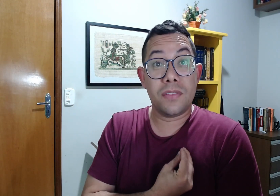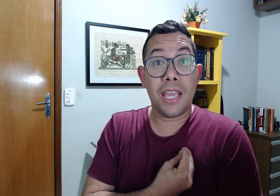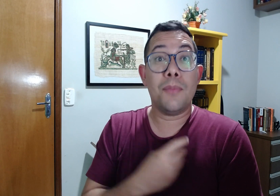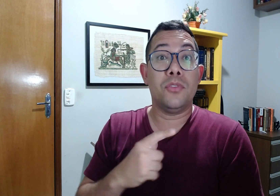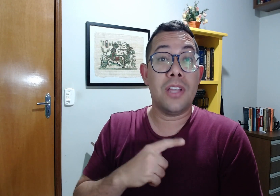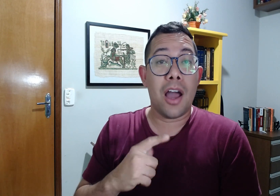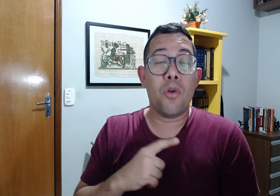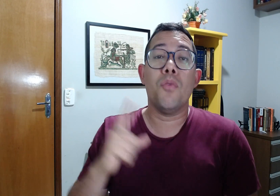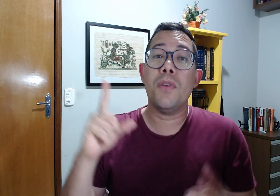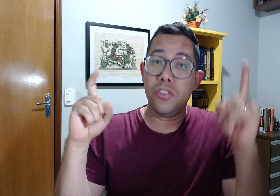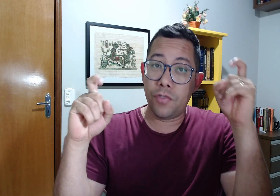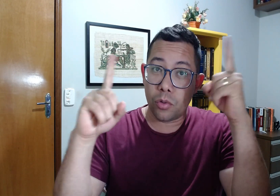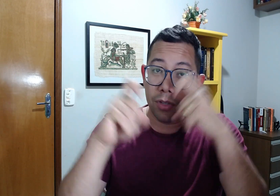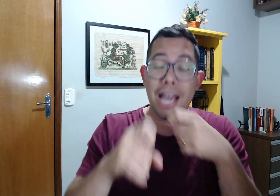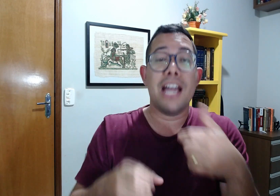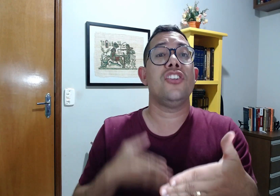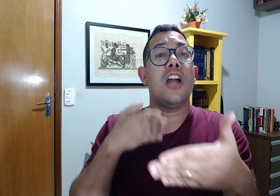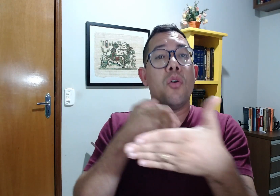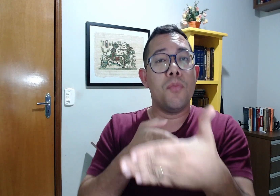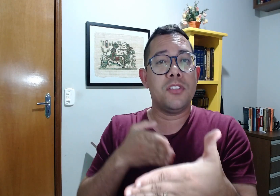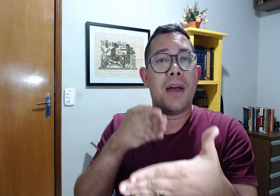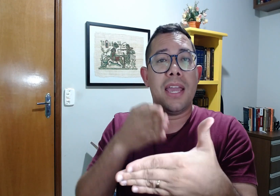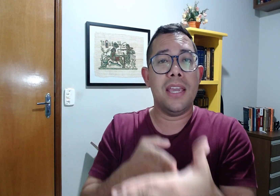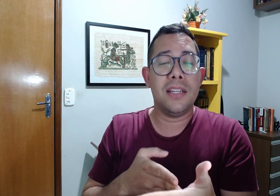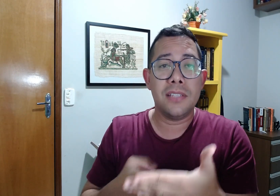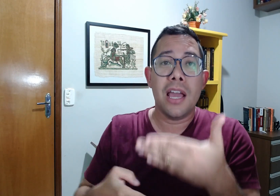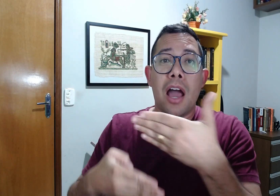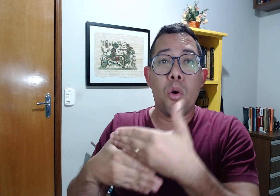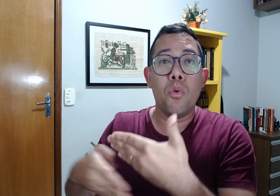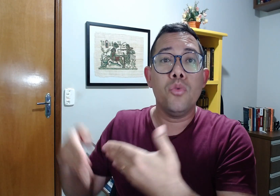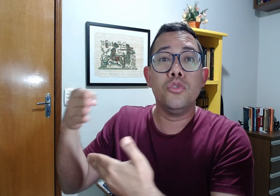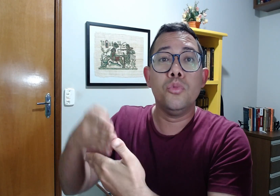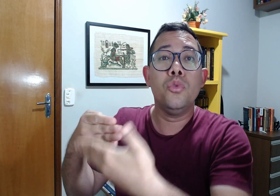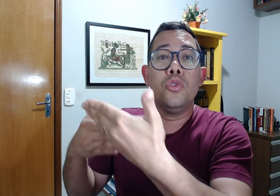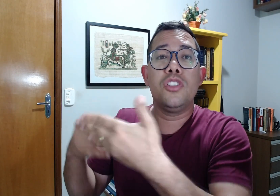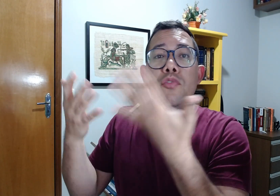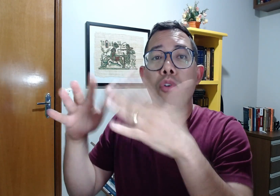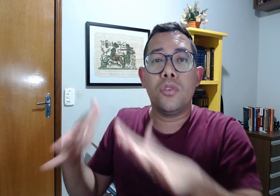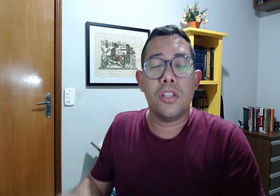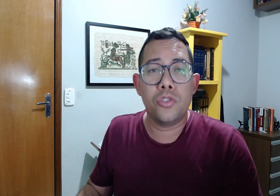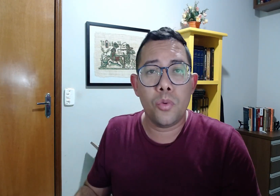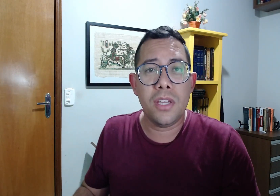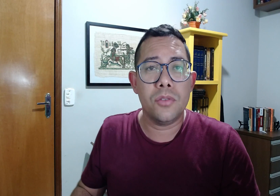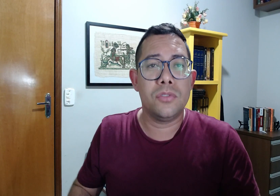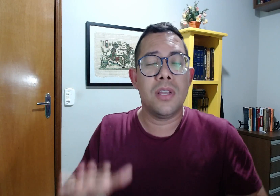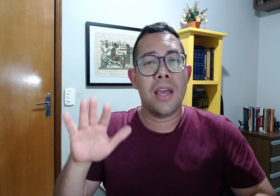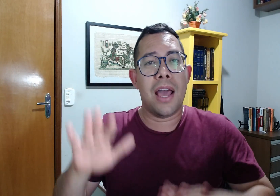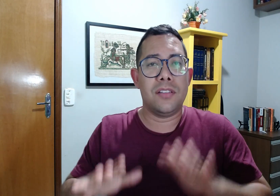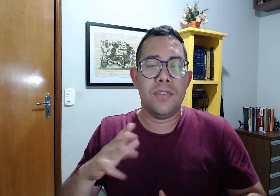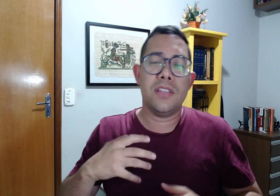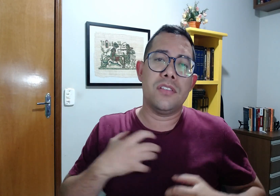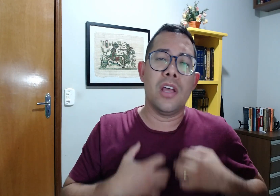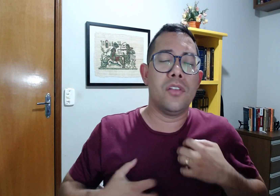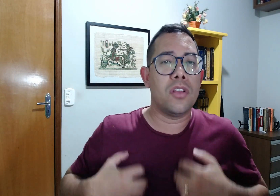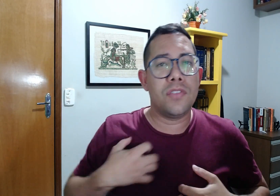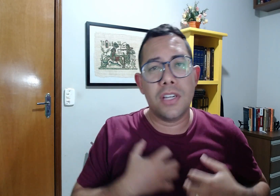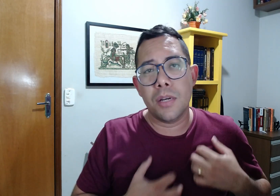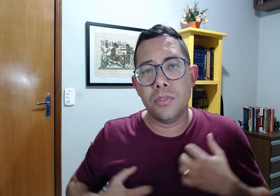temos algumas dificuldades, algumas barreiras, alguns muros que foram destruídos. Às vezes, nós ficamos